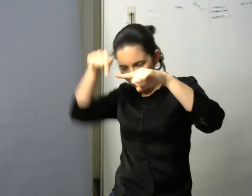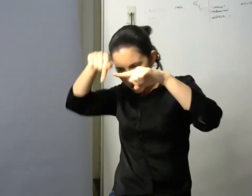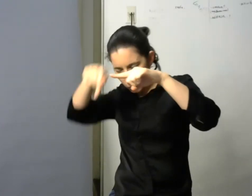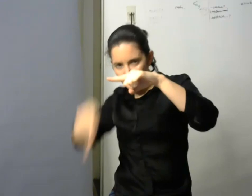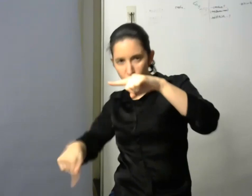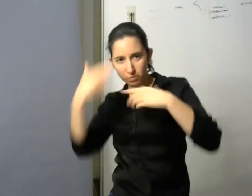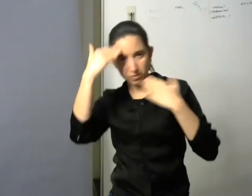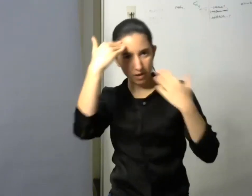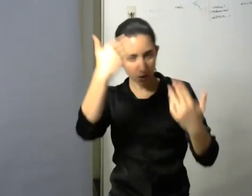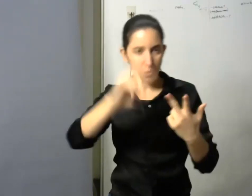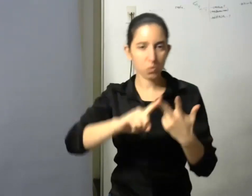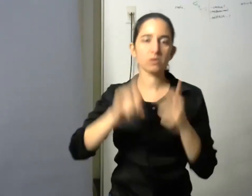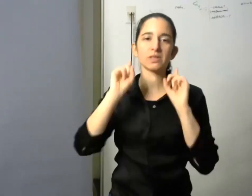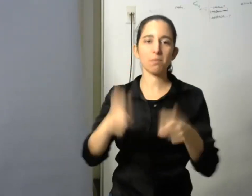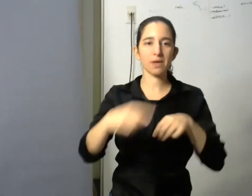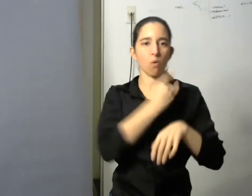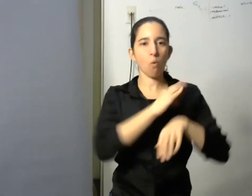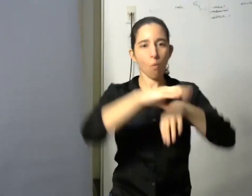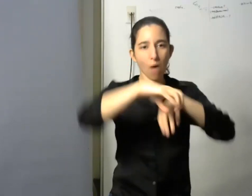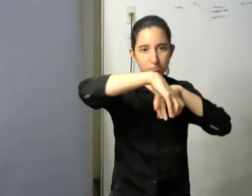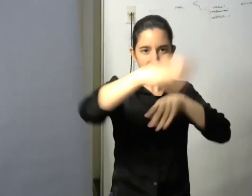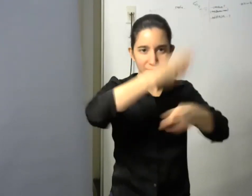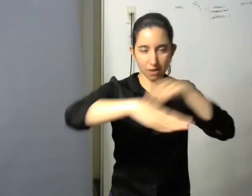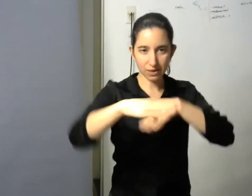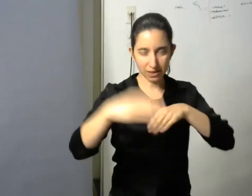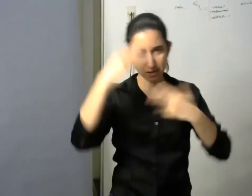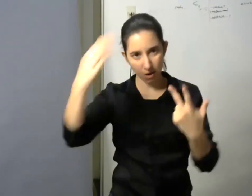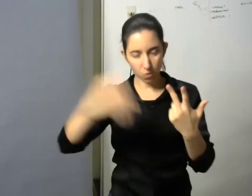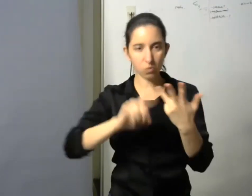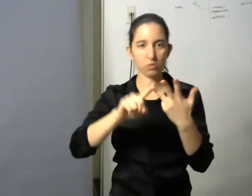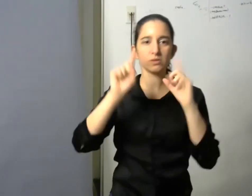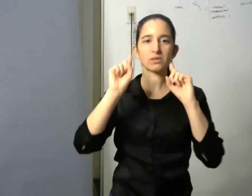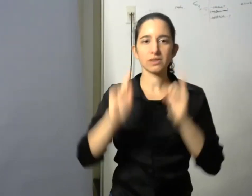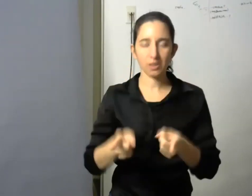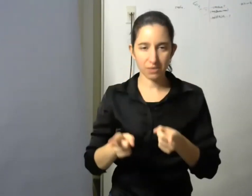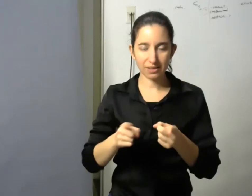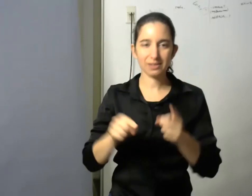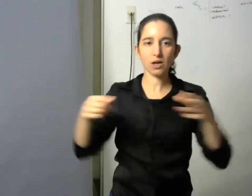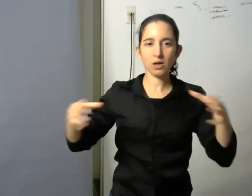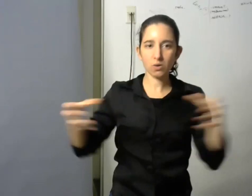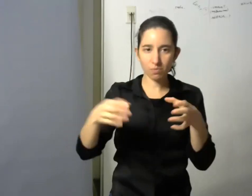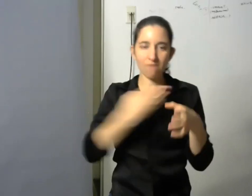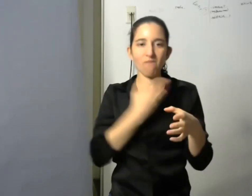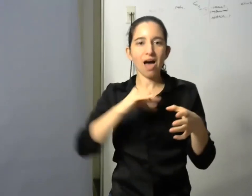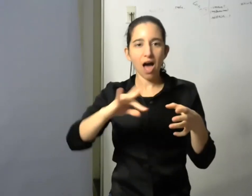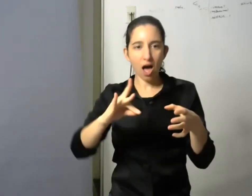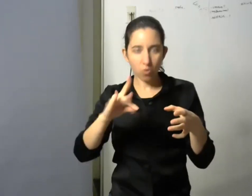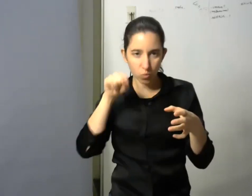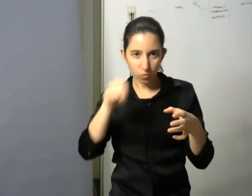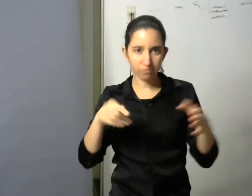discapacidad de UBA y del centro de investigación de barreras arquitectónicas de FADU así que bueno muchos saludos a